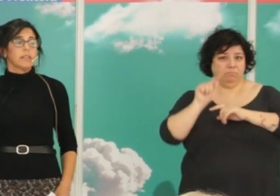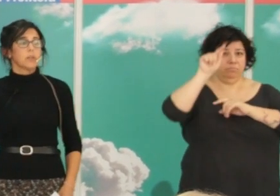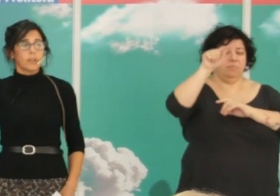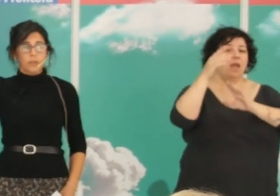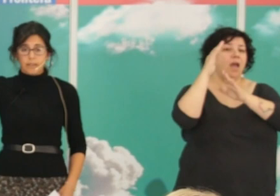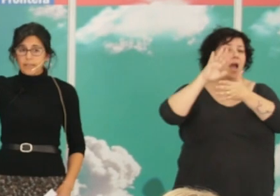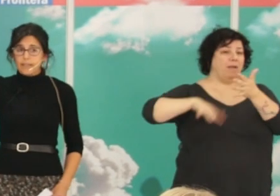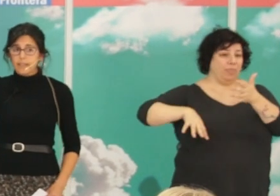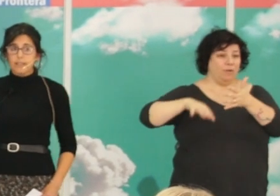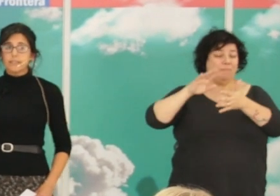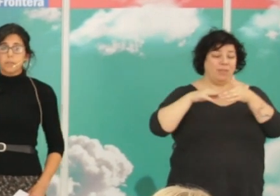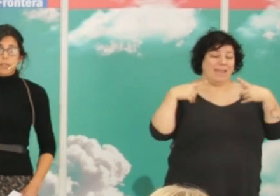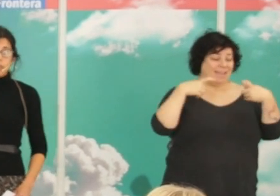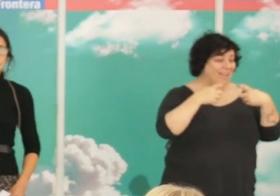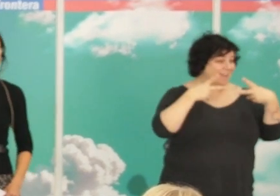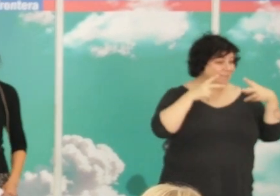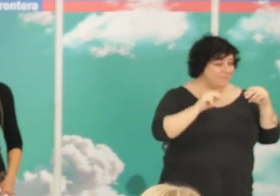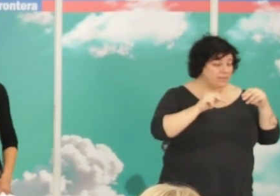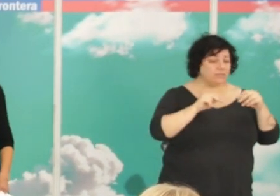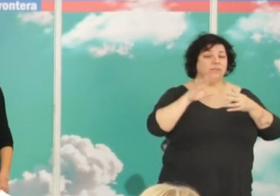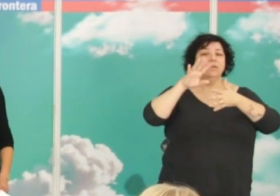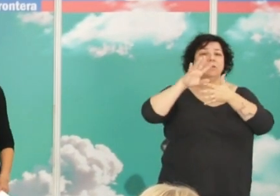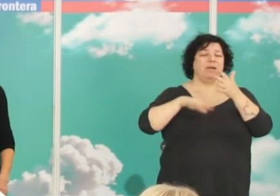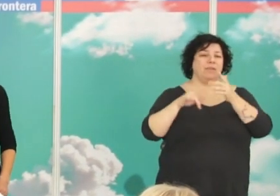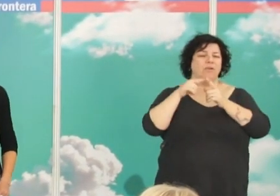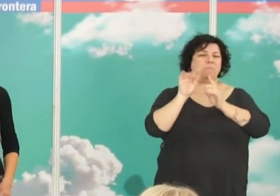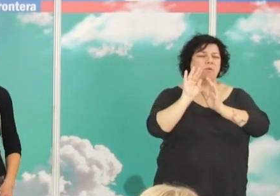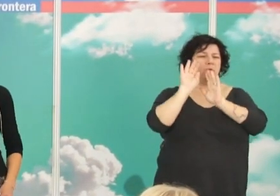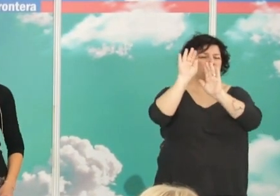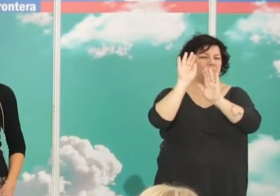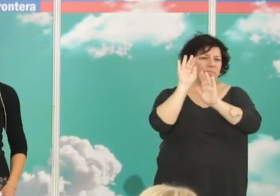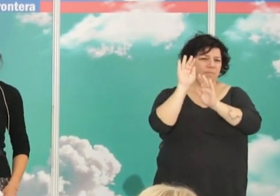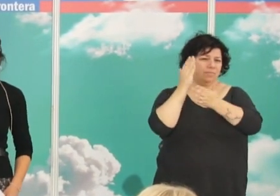y cuando acaba la guerra de Barcelona hace una pequeña estancia